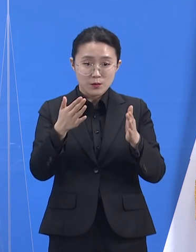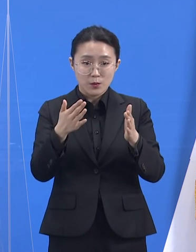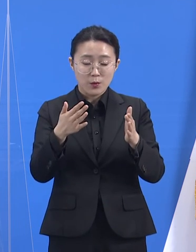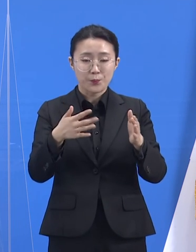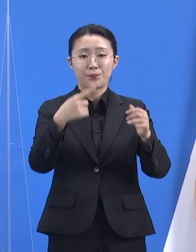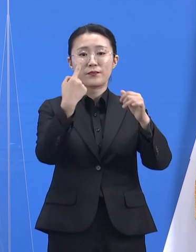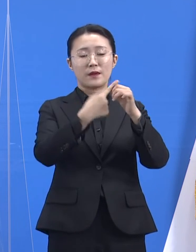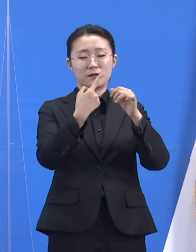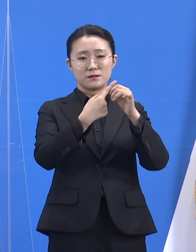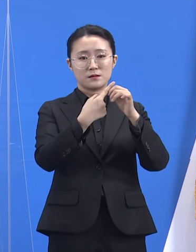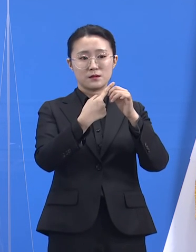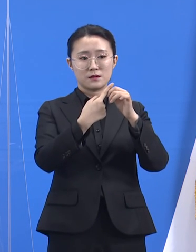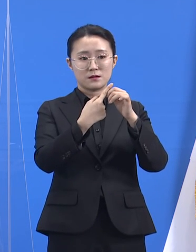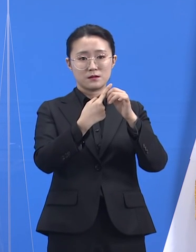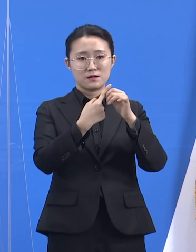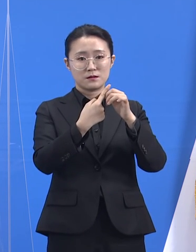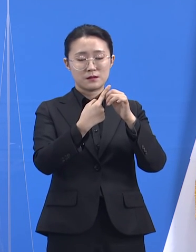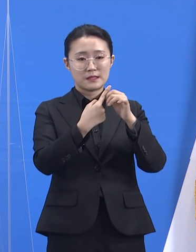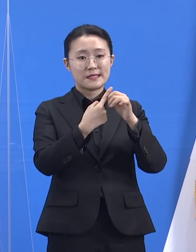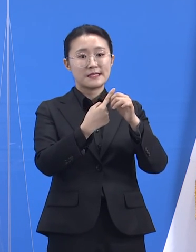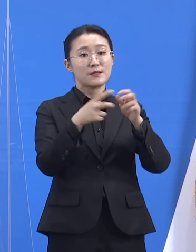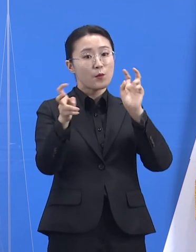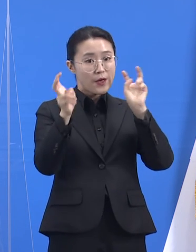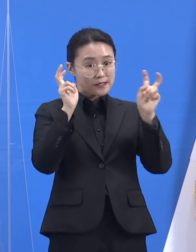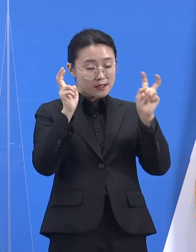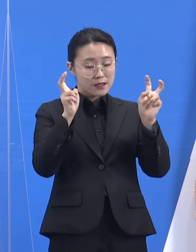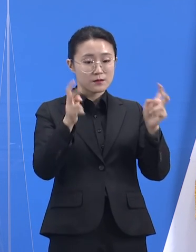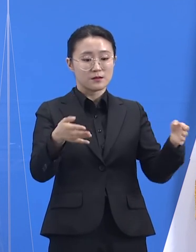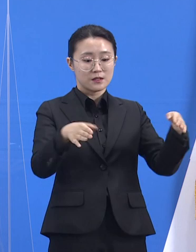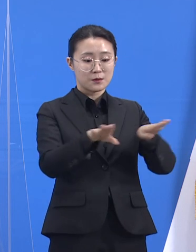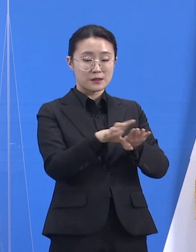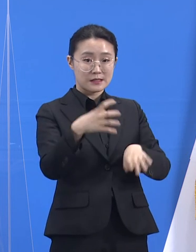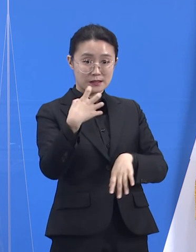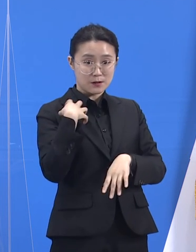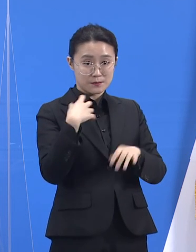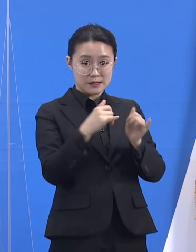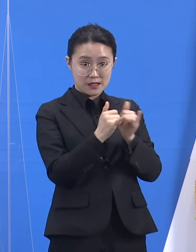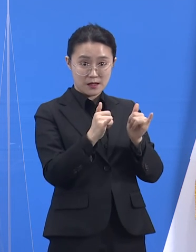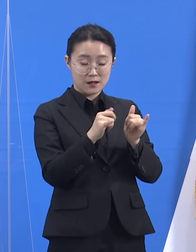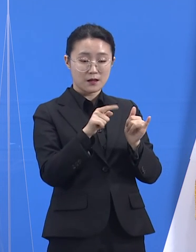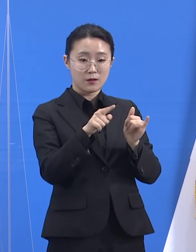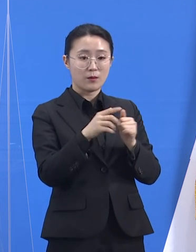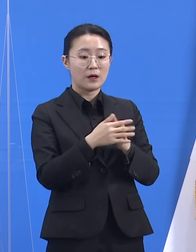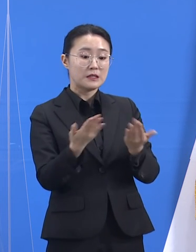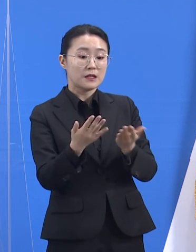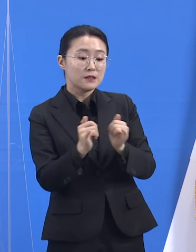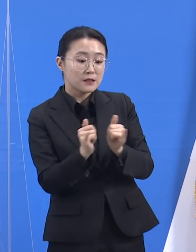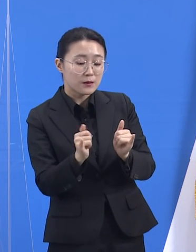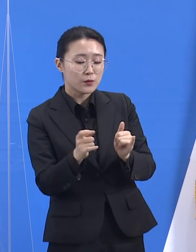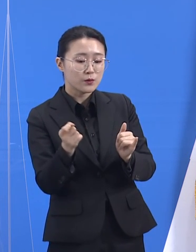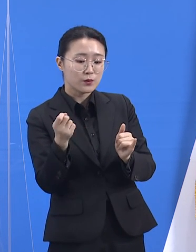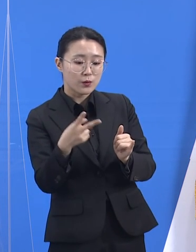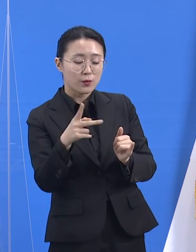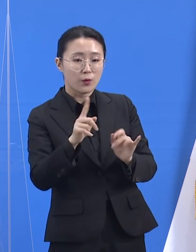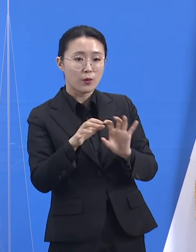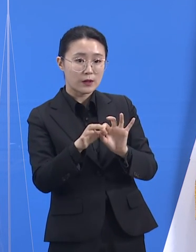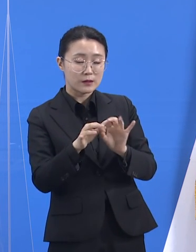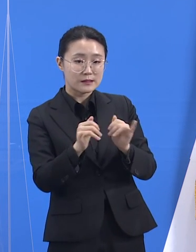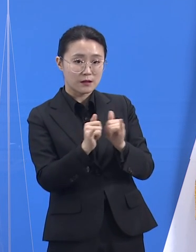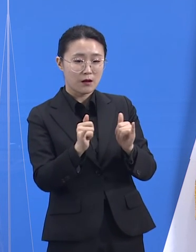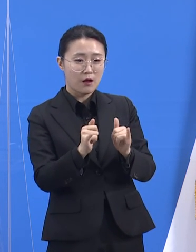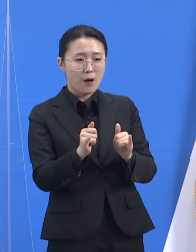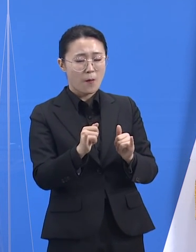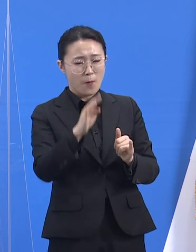첫째, 사업장 등 기관의 책임자는 기관 내 유증상자 발생을 적극적으로 모니터링하십시오.